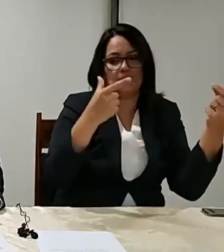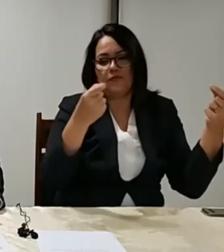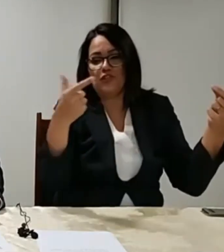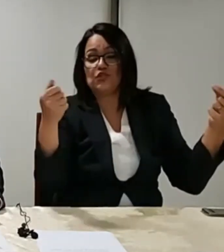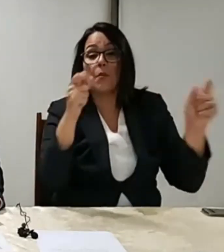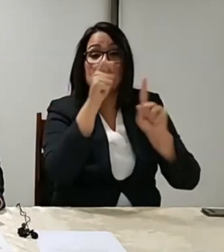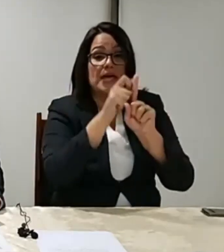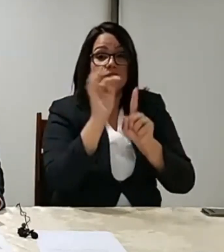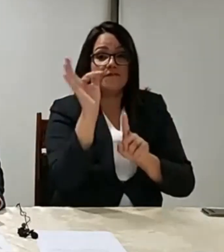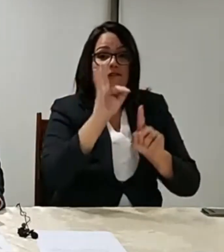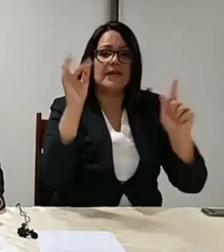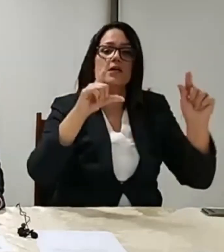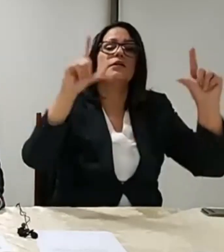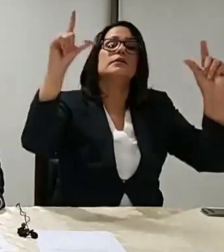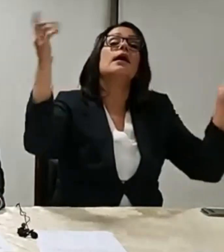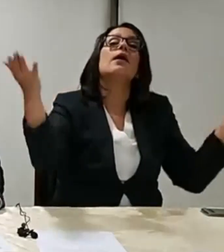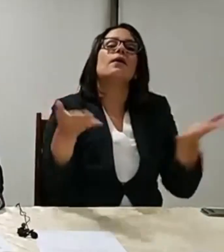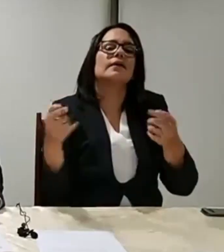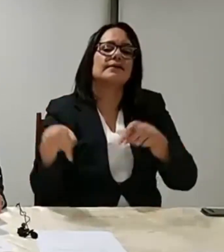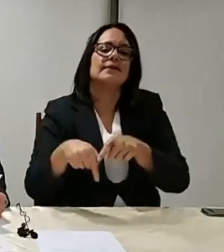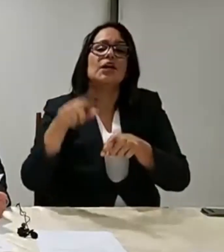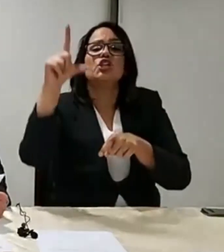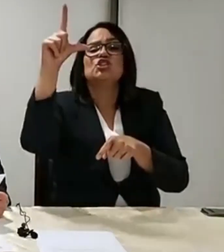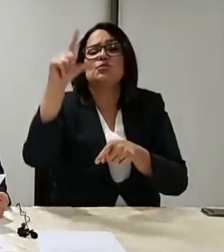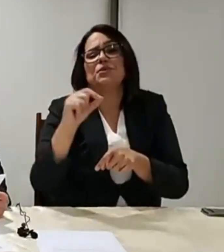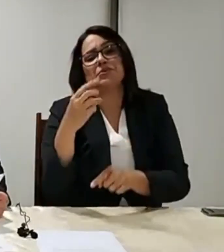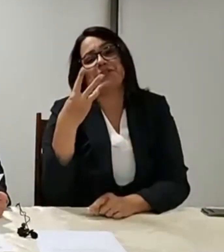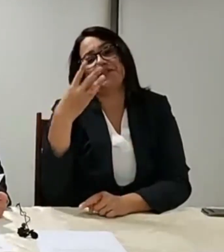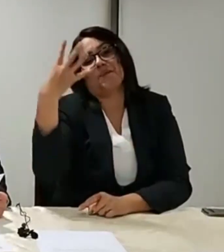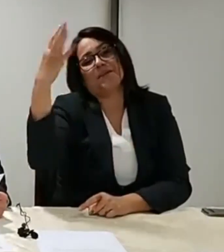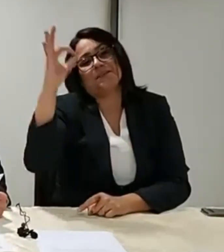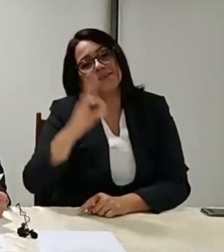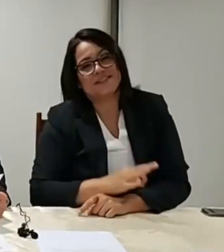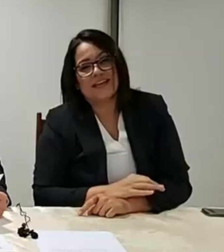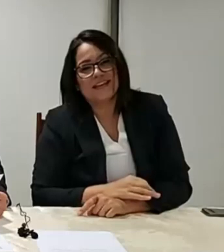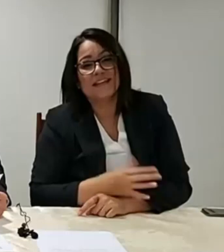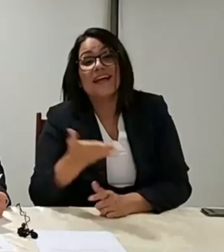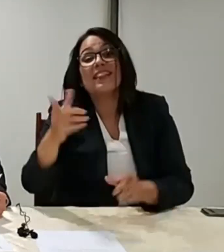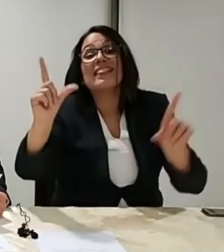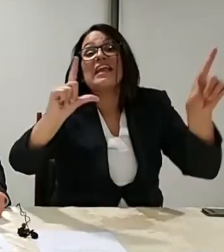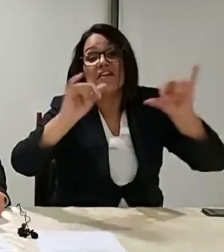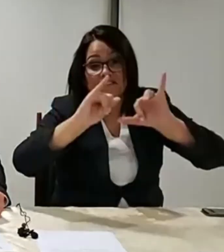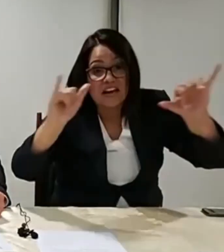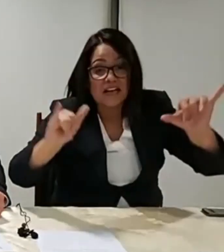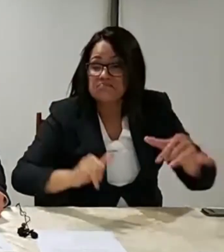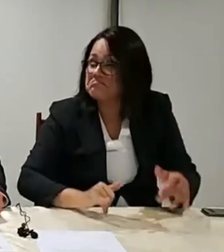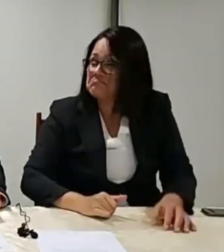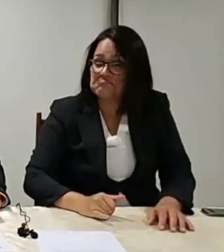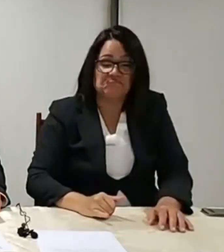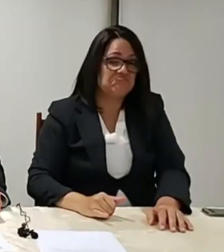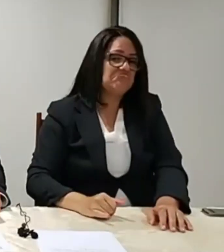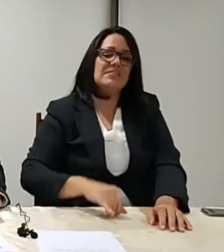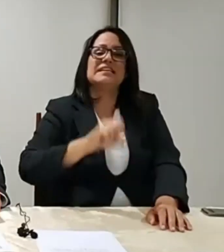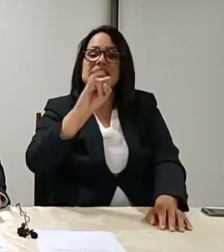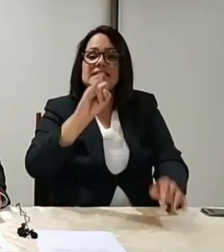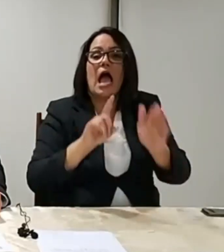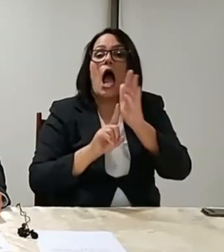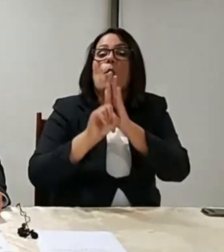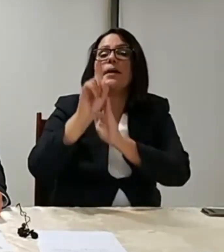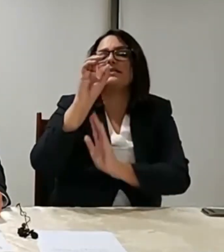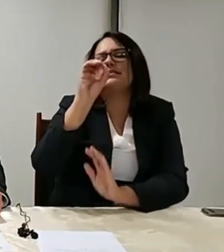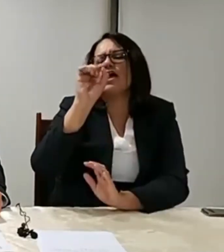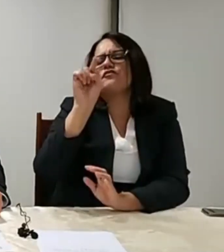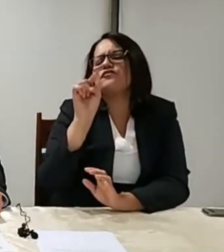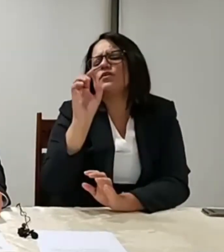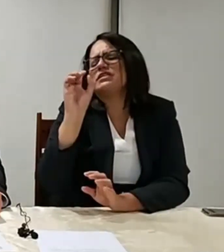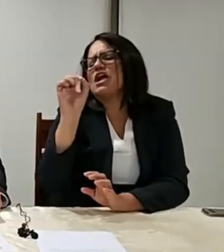34%. Sem prensa, vai anunciar, né? Se tivesse aumentado 0,1%, estaria... E não falaria